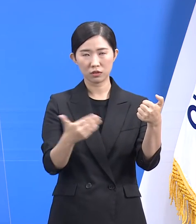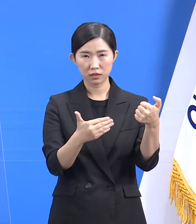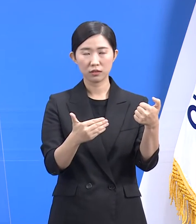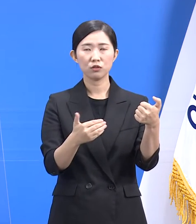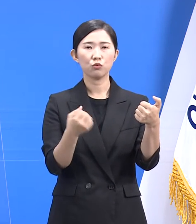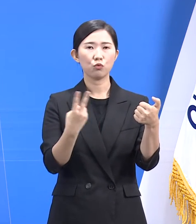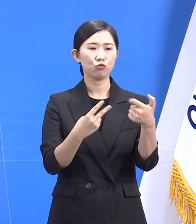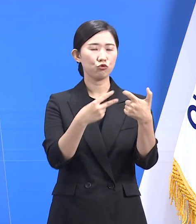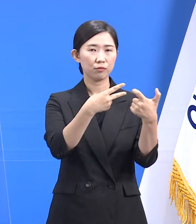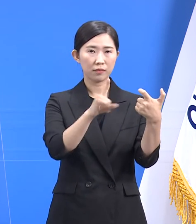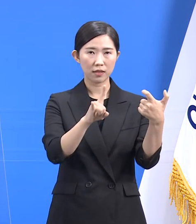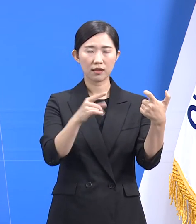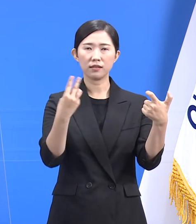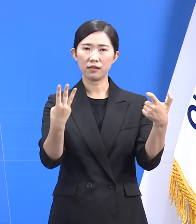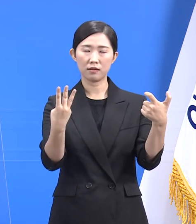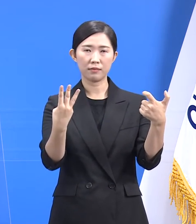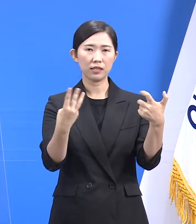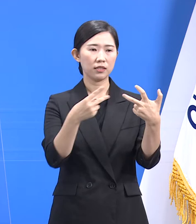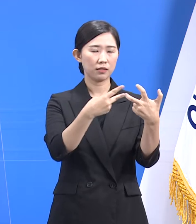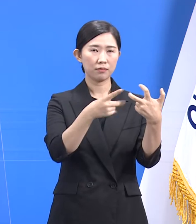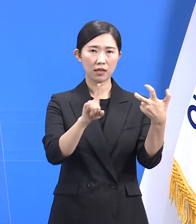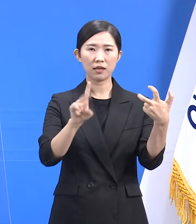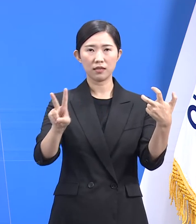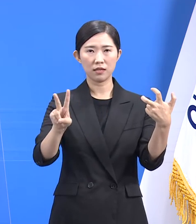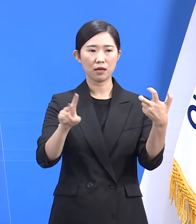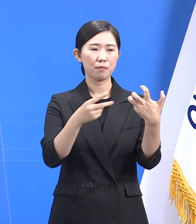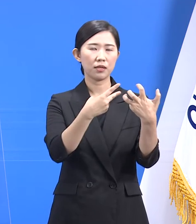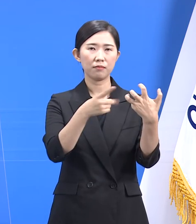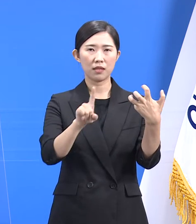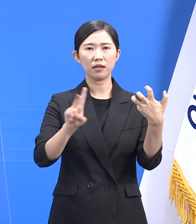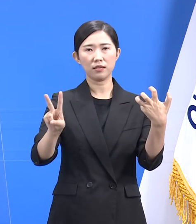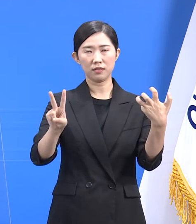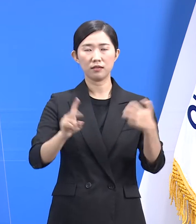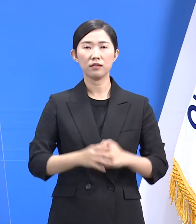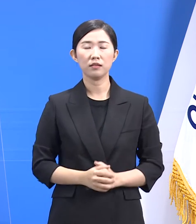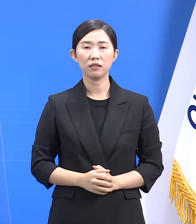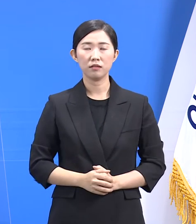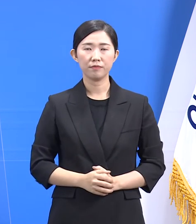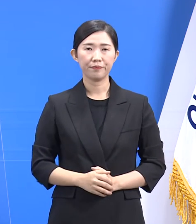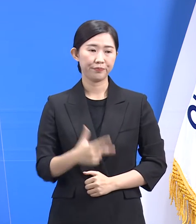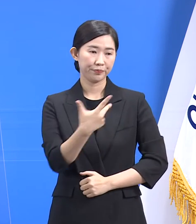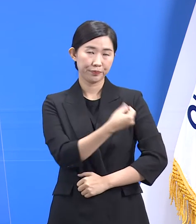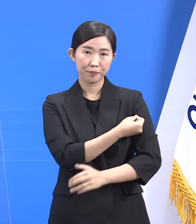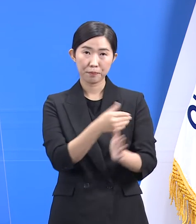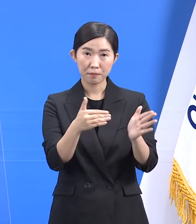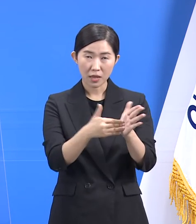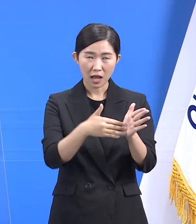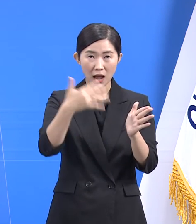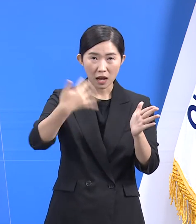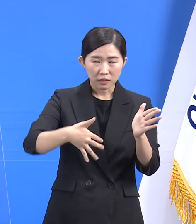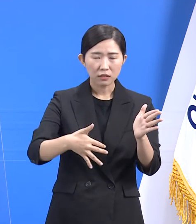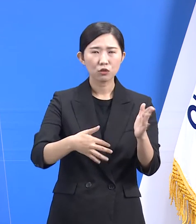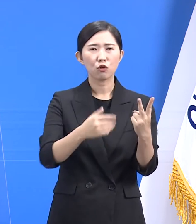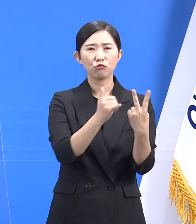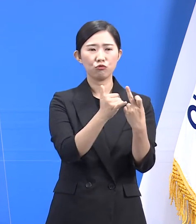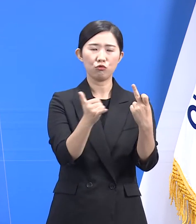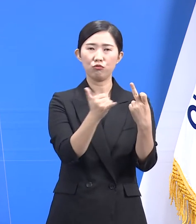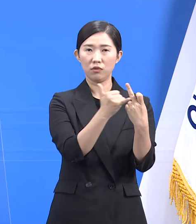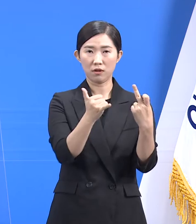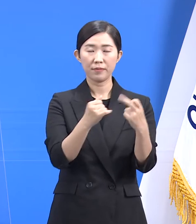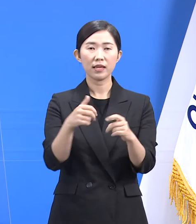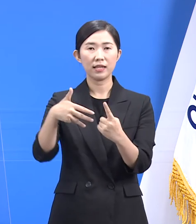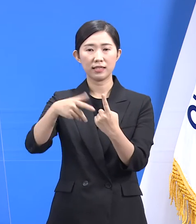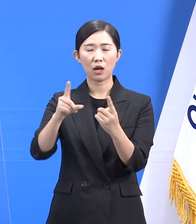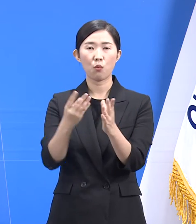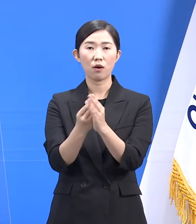3명, 70대 2명, 80대 2명입니다. 백신 미접종자는 12명, 1차 접종 완료자는 2명이고